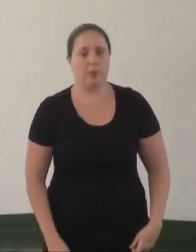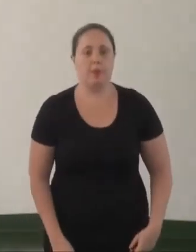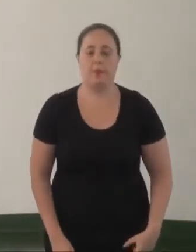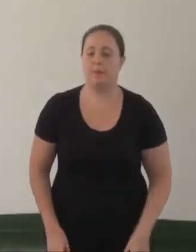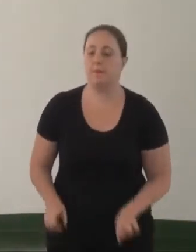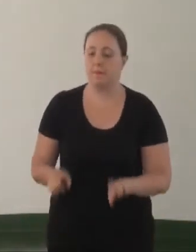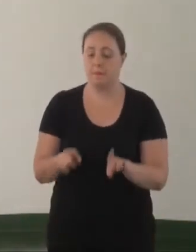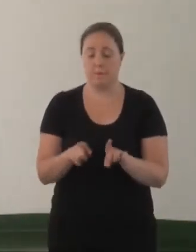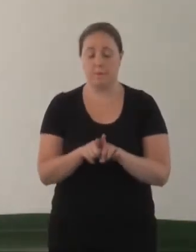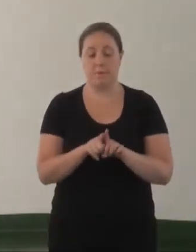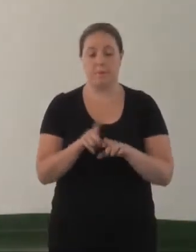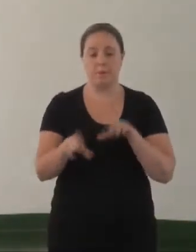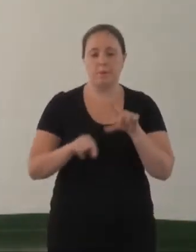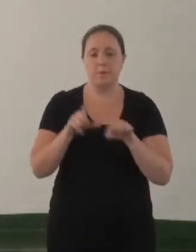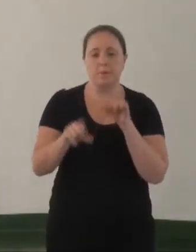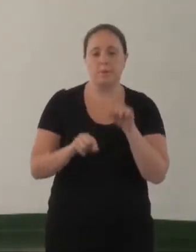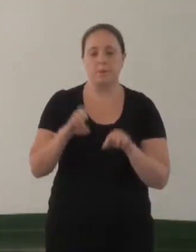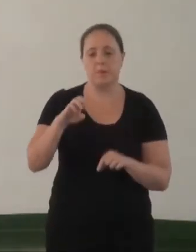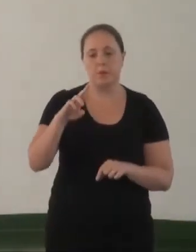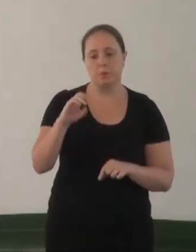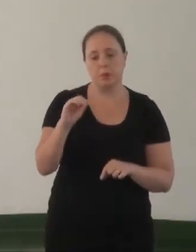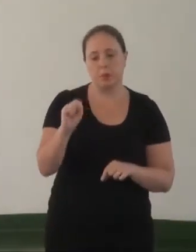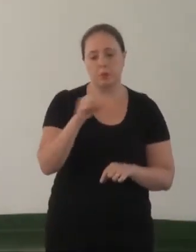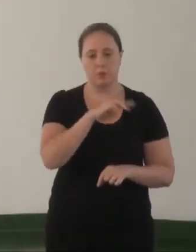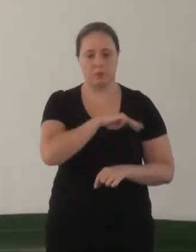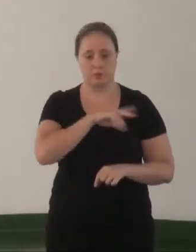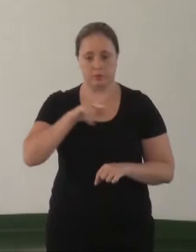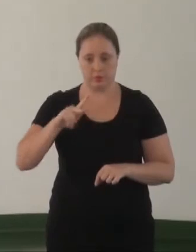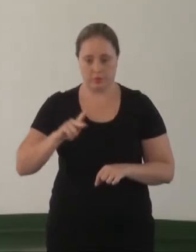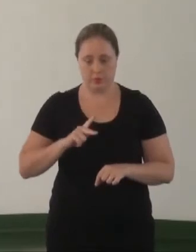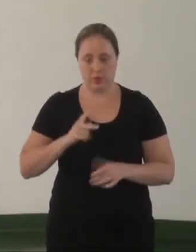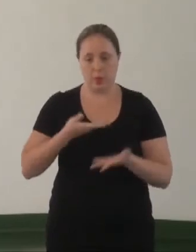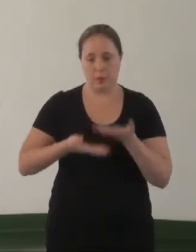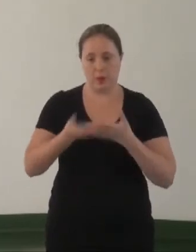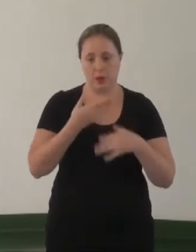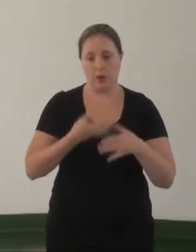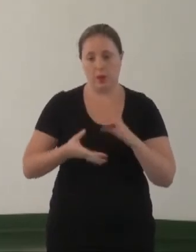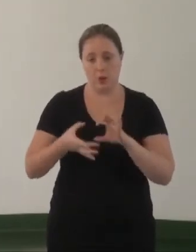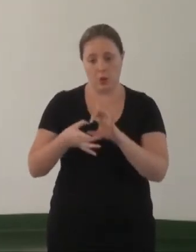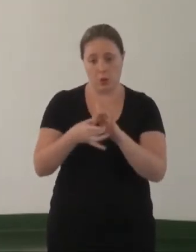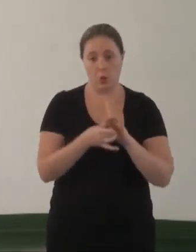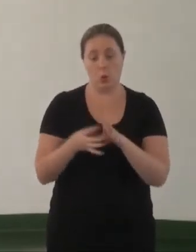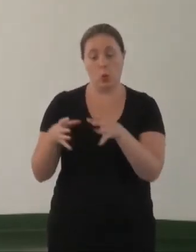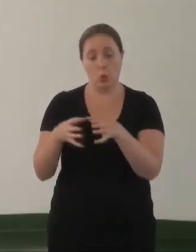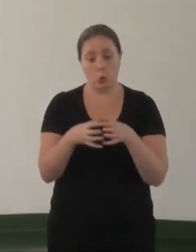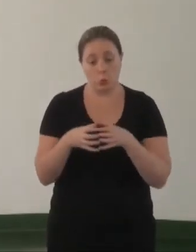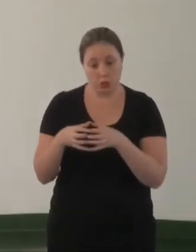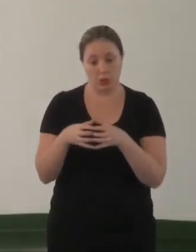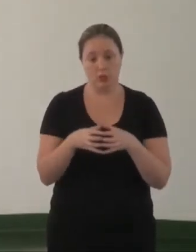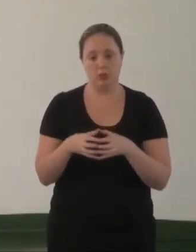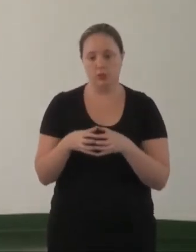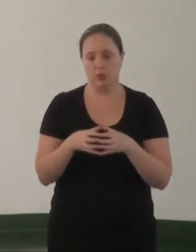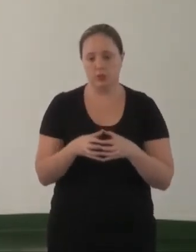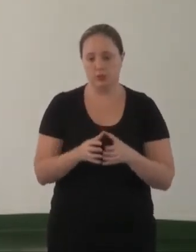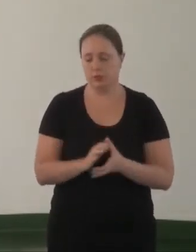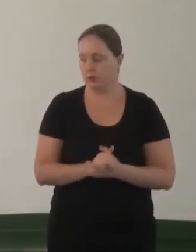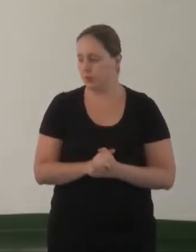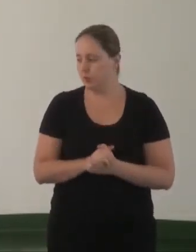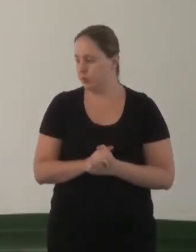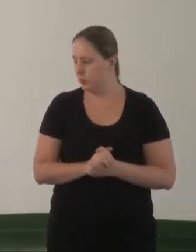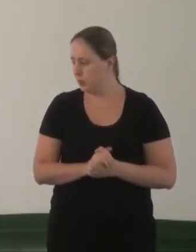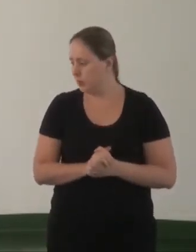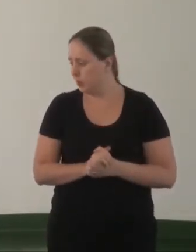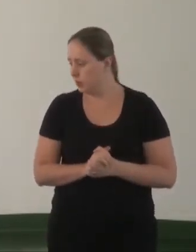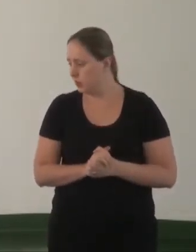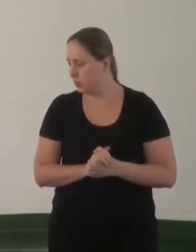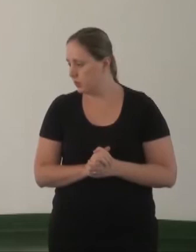Reiterar a indicação de membros do Ministério Público para integrarem os comitês... Aqui eu não estou conseguindo abaixar